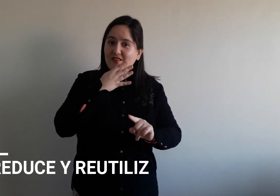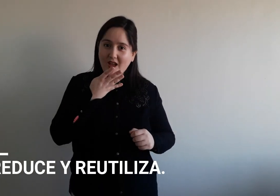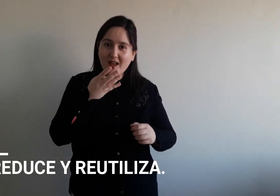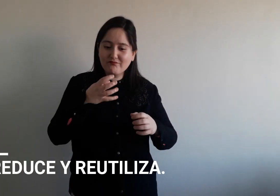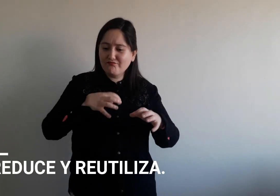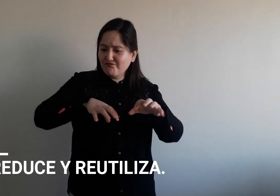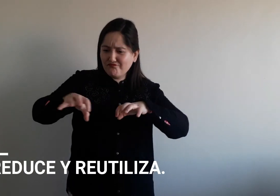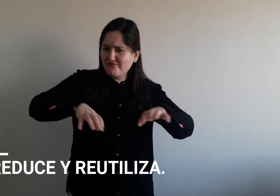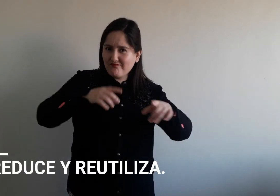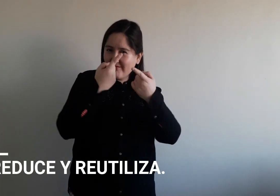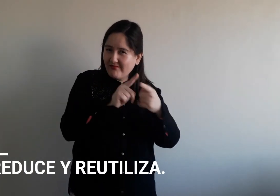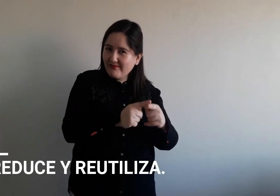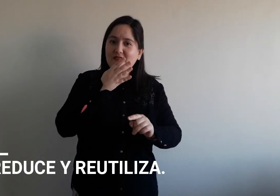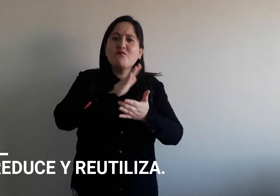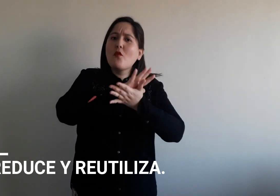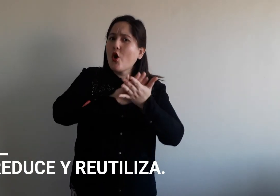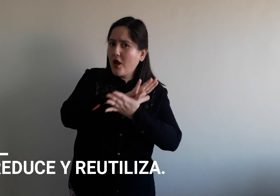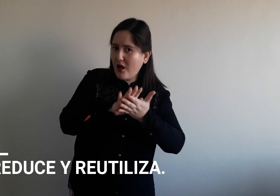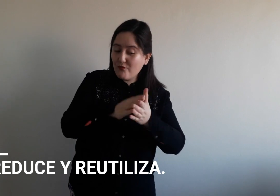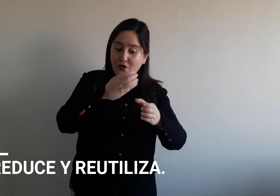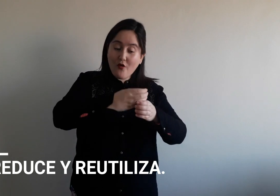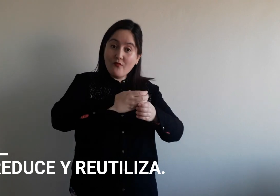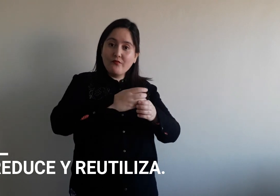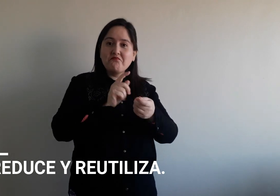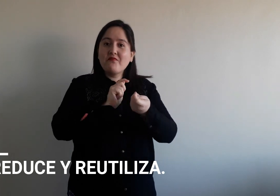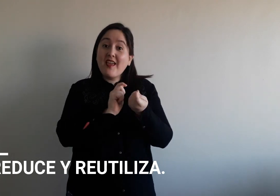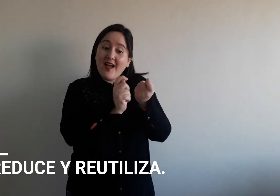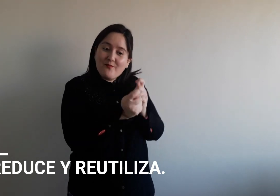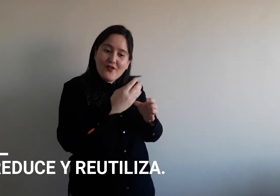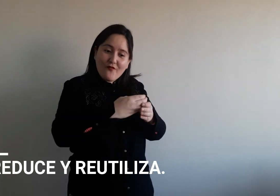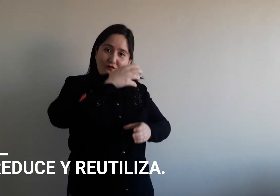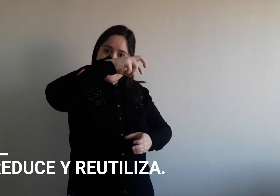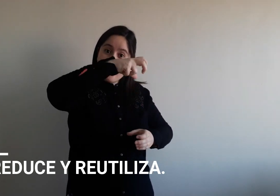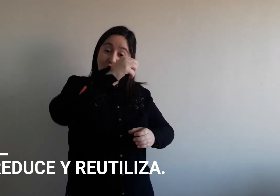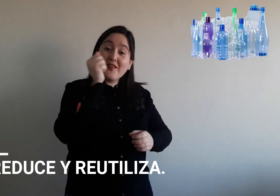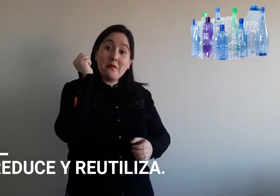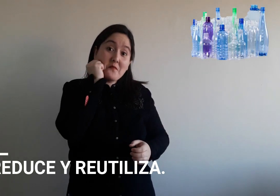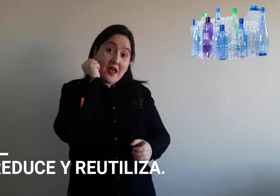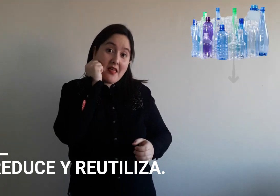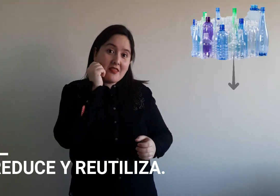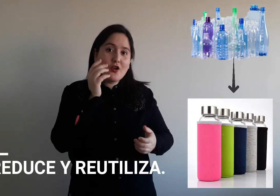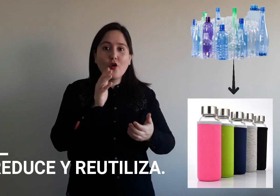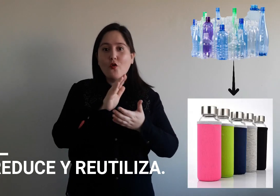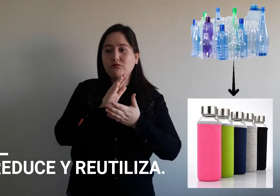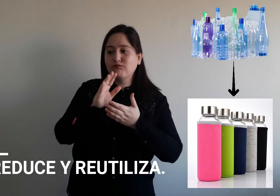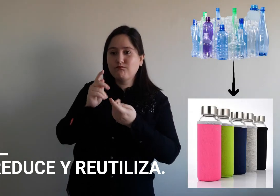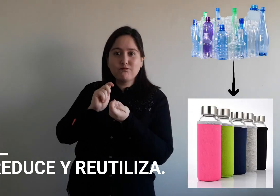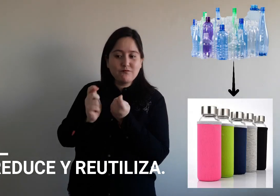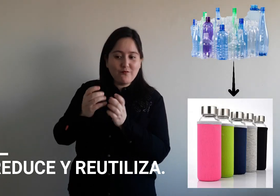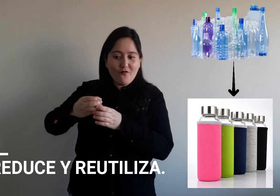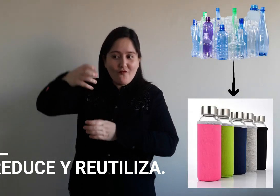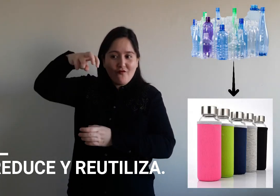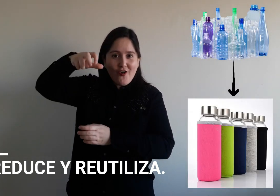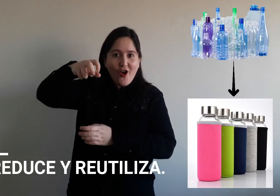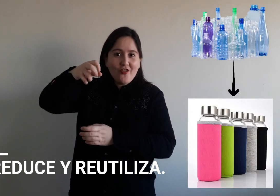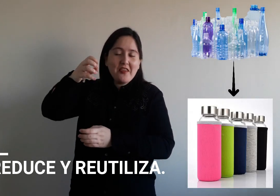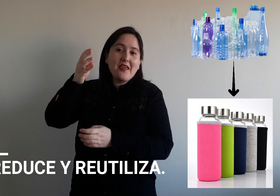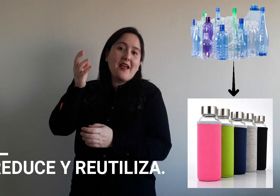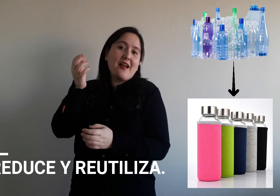También nosotros podemos reutilizar diferentes objetos. Por ejemplo, las botellas de plástico. Podemos cambiarla por una botella